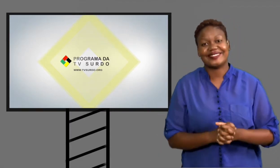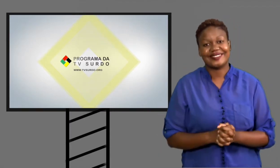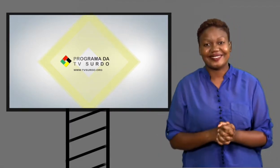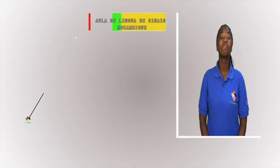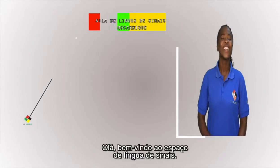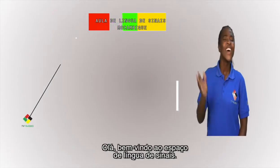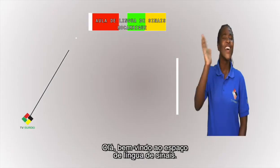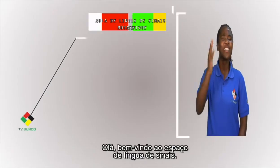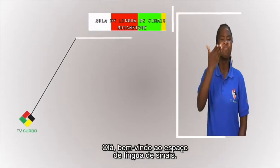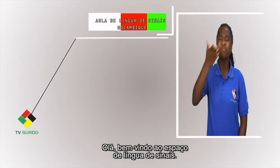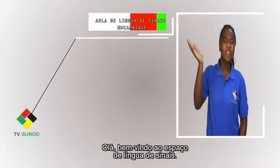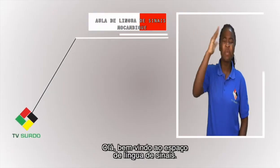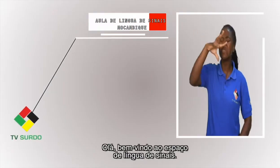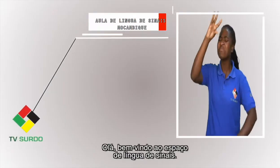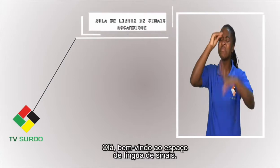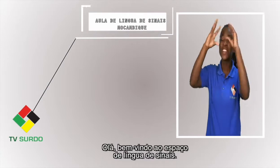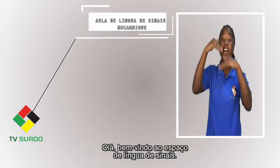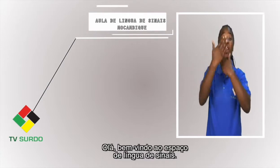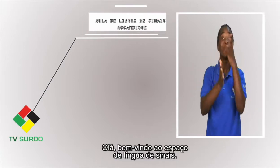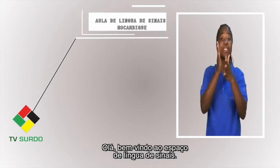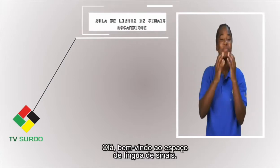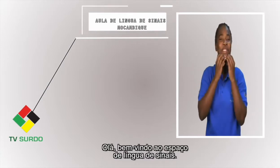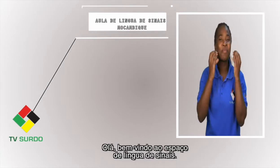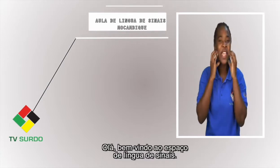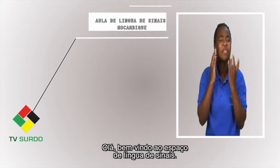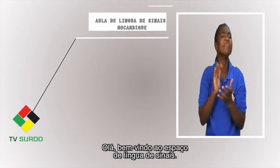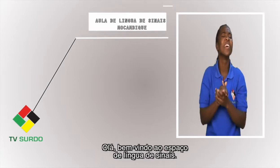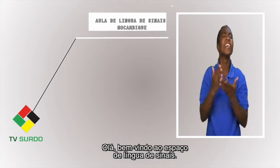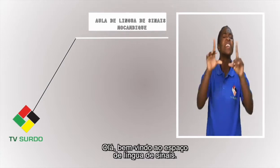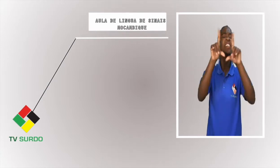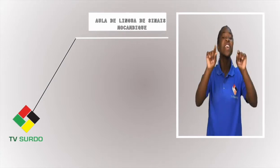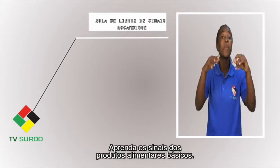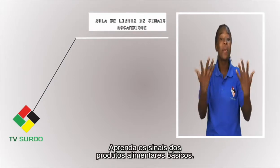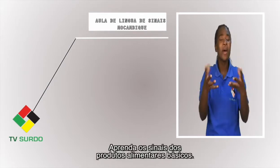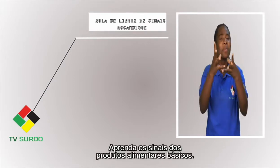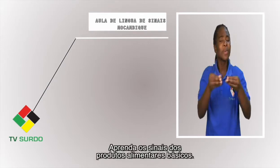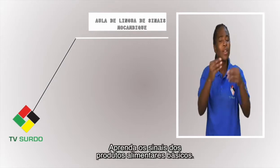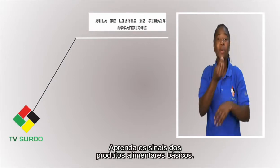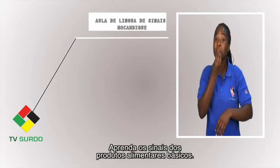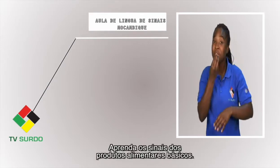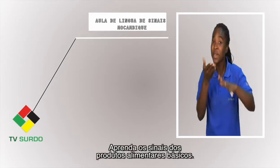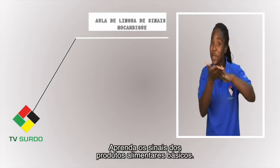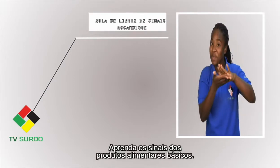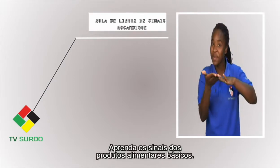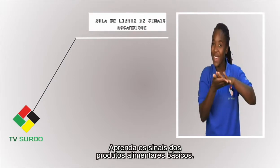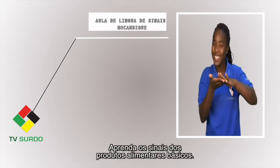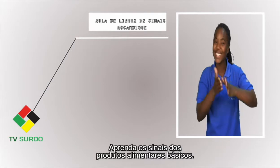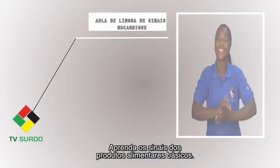Olá, bem-vindo, ao espaço, de Língua de Sinais. Aprenda os sinais, dos produtos, alimentares